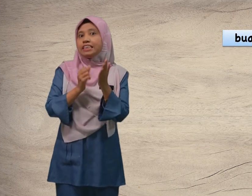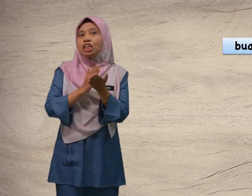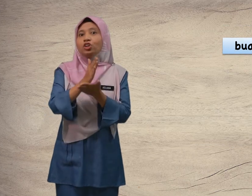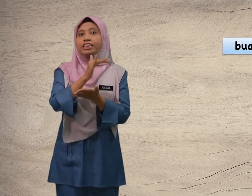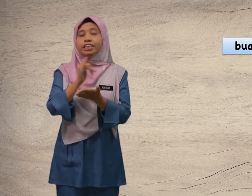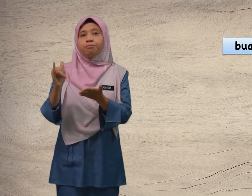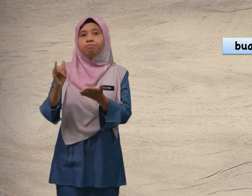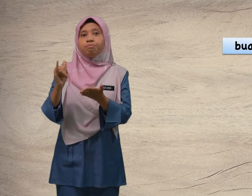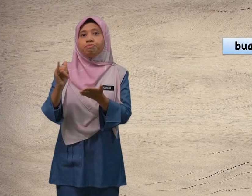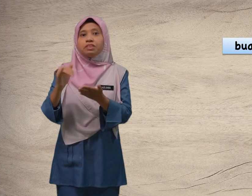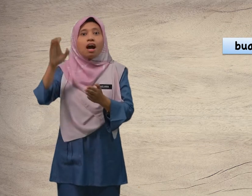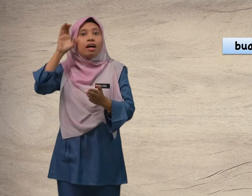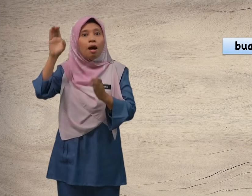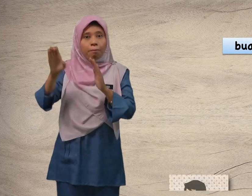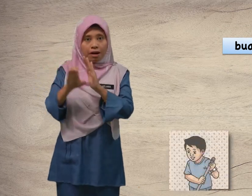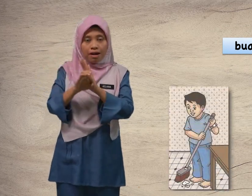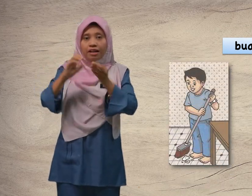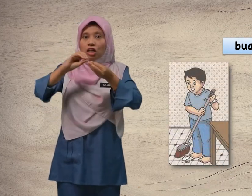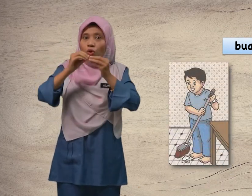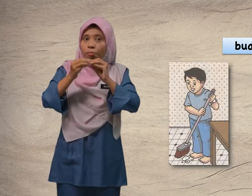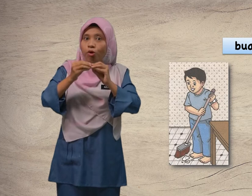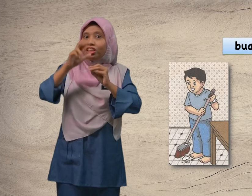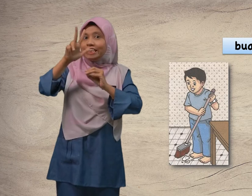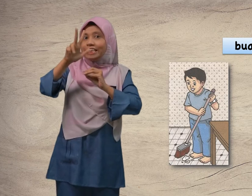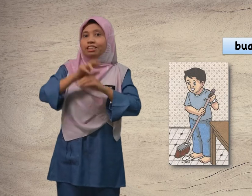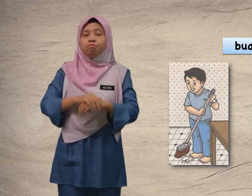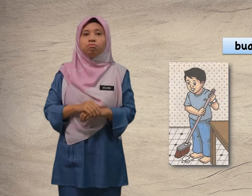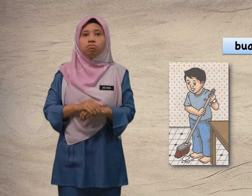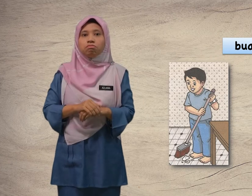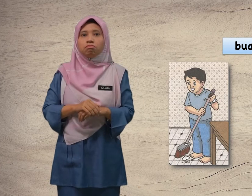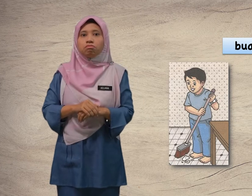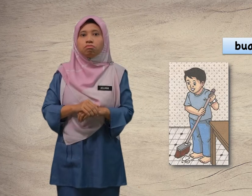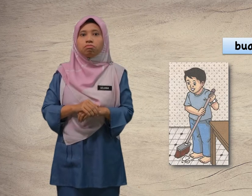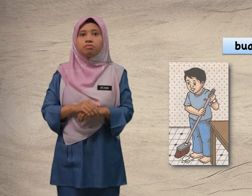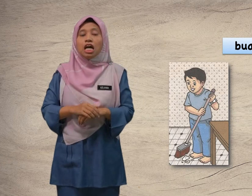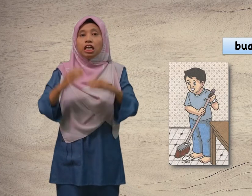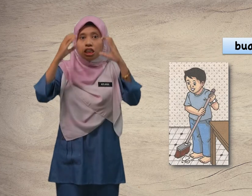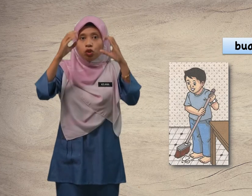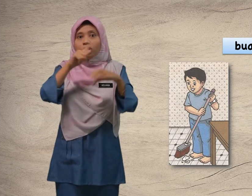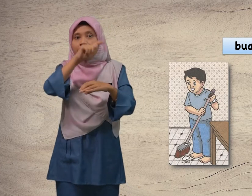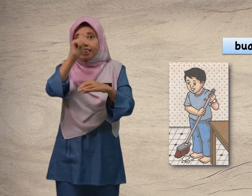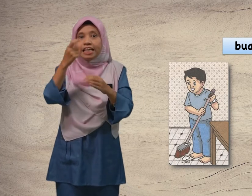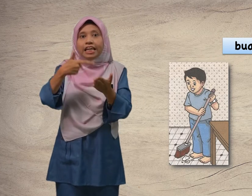Seterusnya. Gambar nombor tiga. Cikgu tanya lagi.